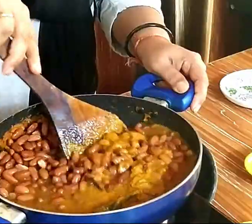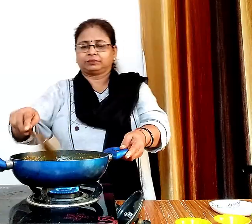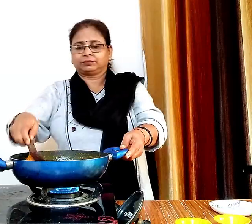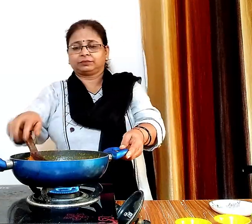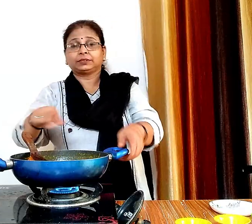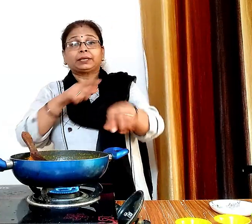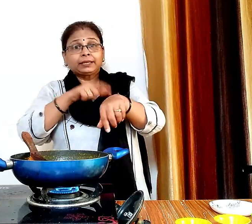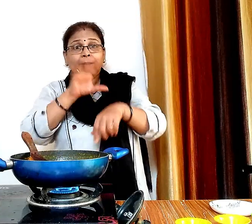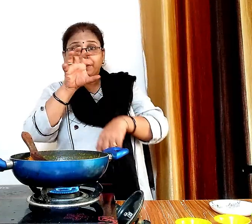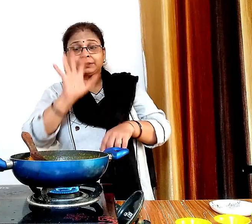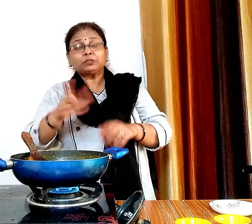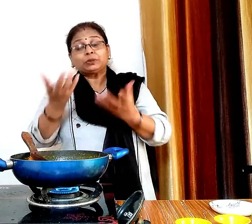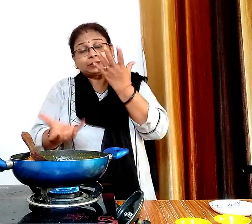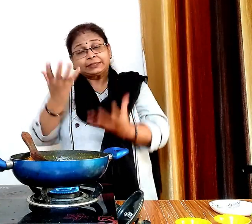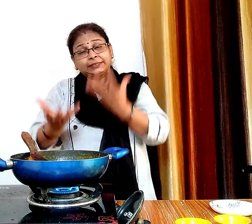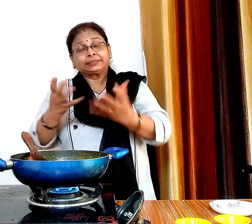इसे पास मिट के लिए अच्छे से उबल्ले देंगे